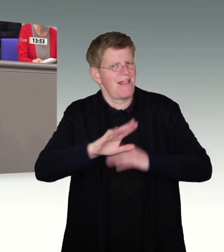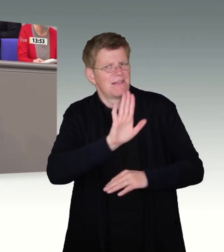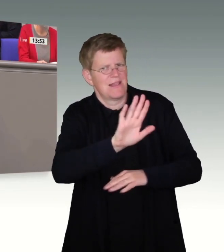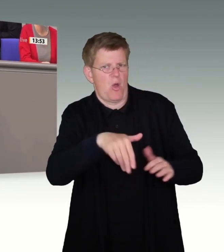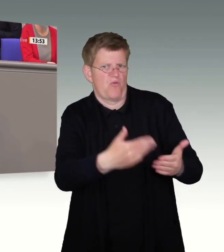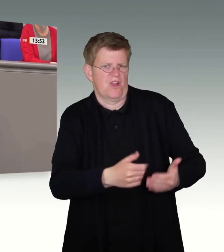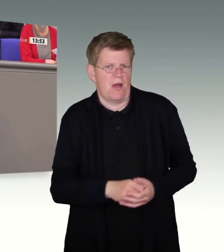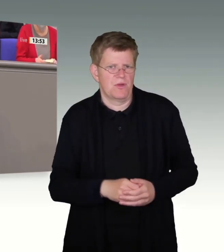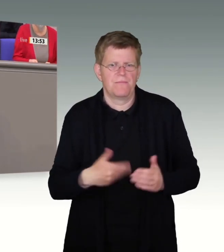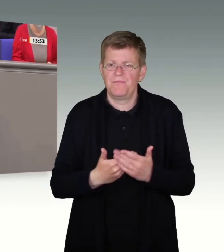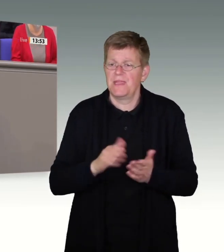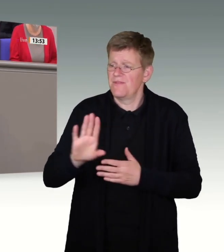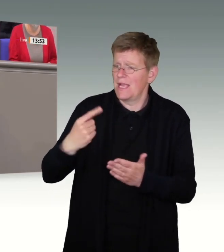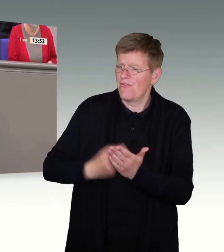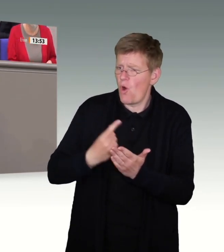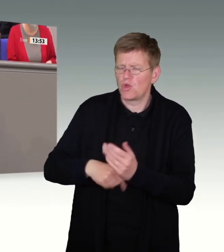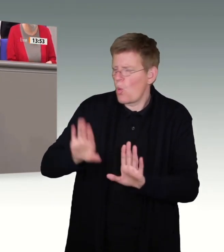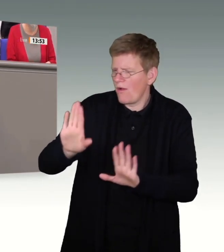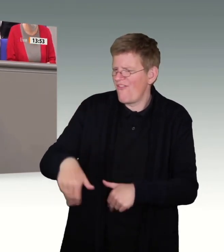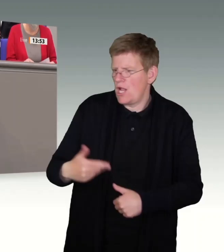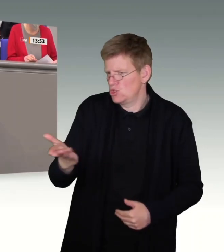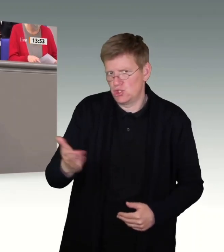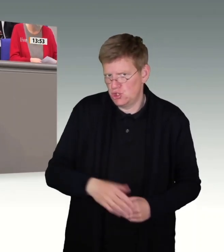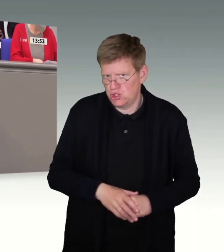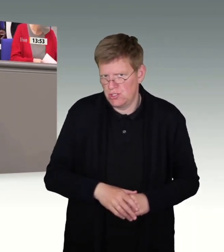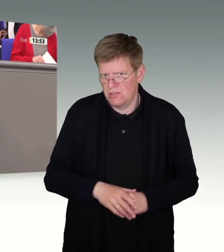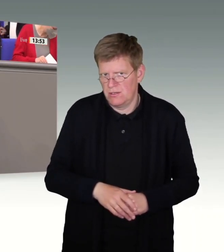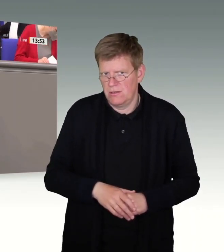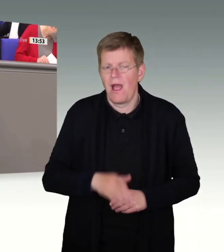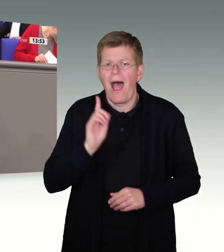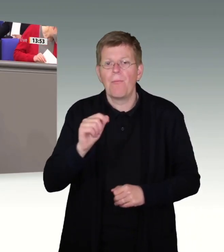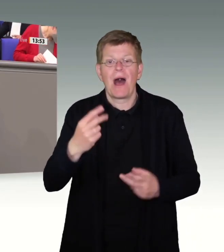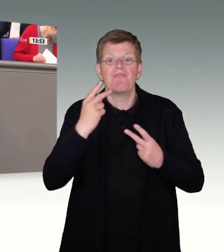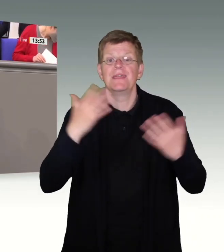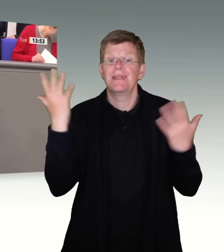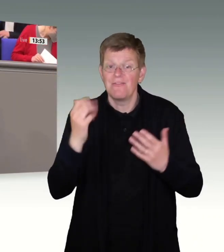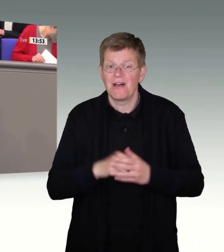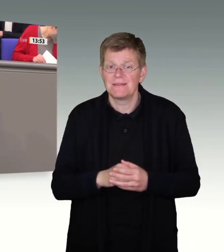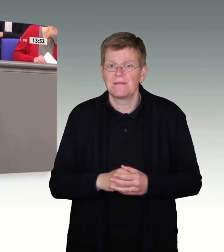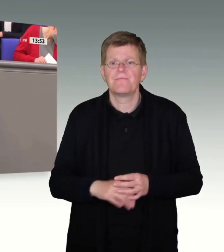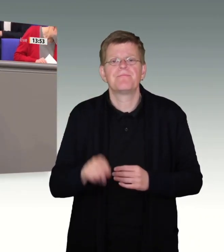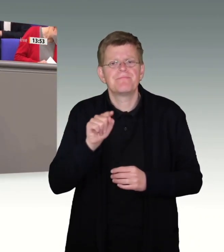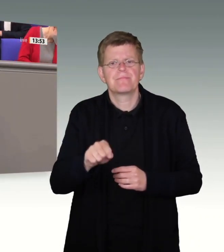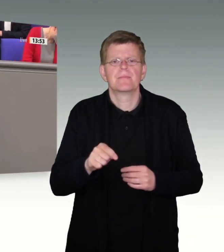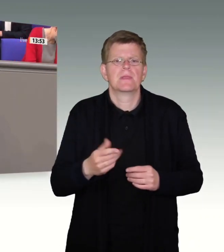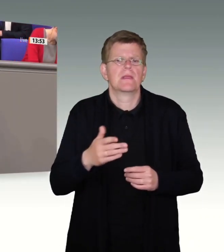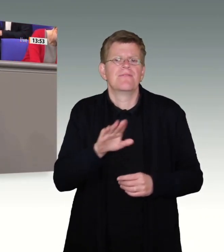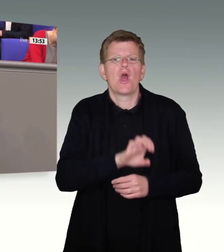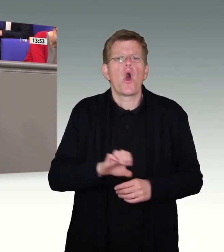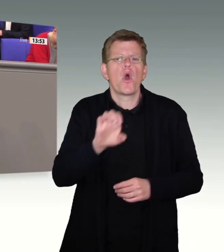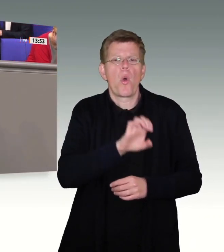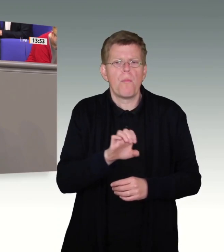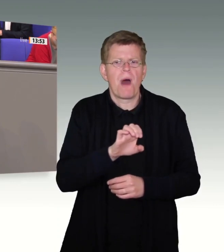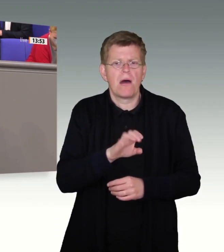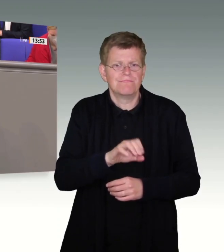Ihre Forderungen an dieser Stelle auch falsch adressiert. Aber der ganz entscheidende Punkt an der Stelle ist, eine der größten europäischen Errungenschaften